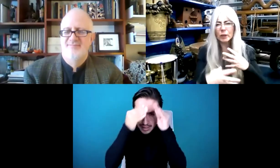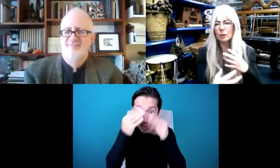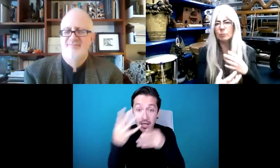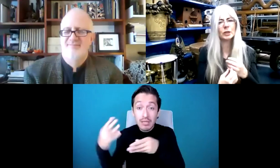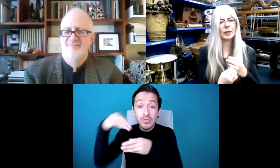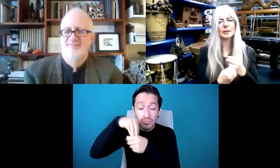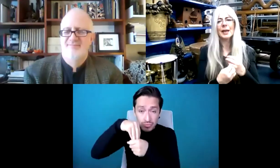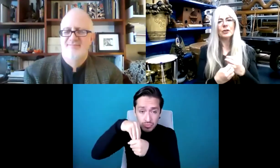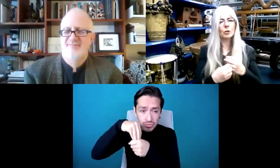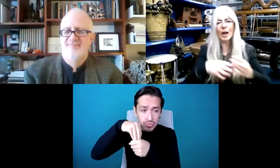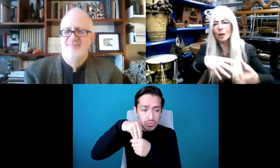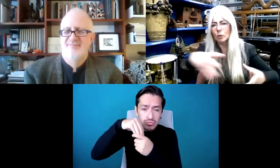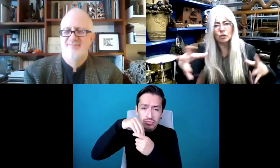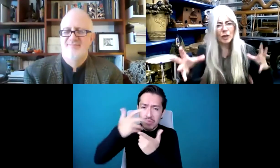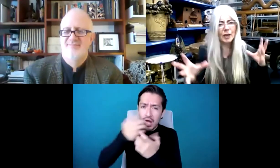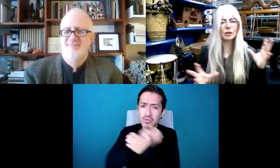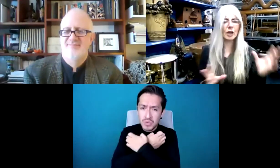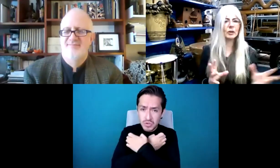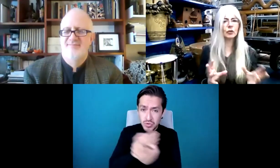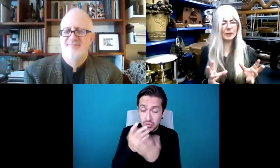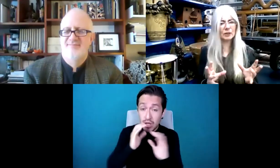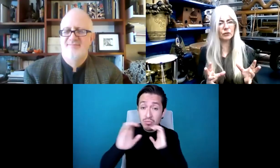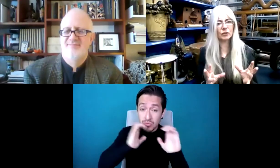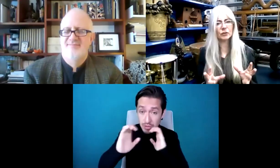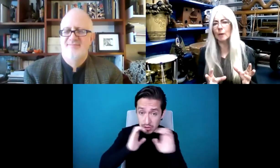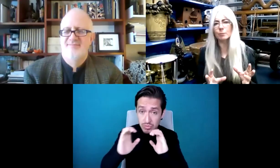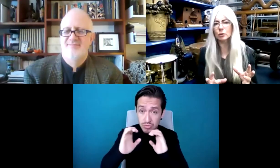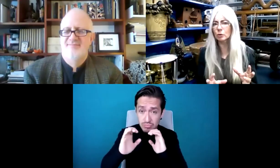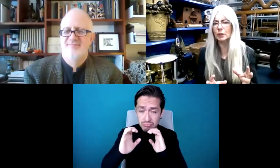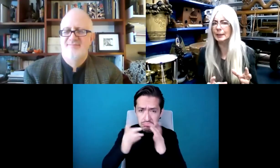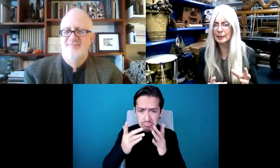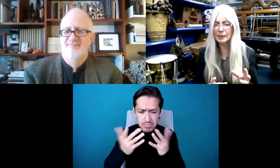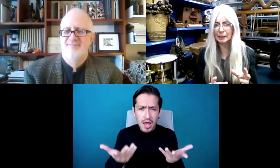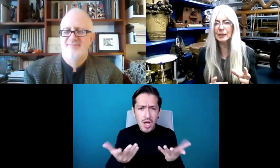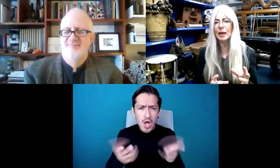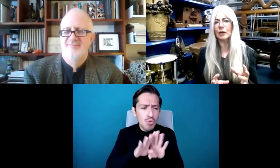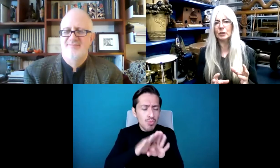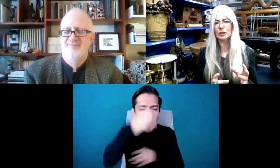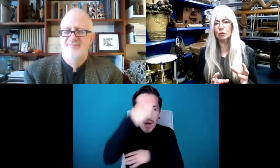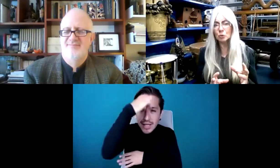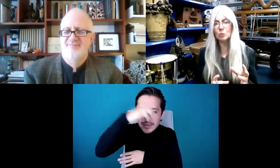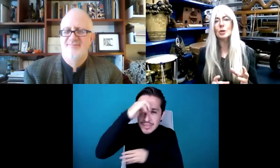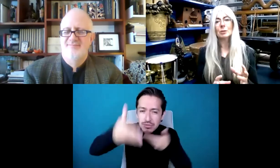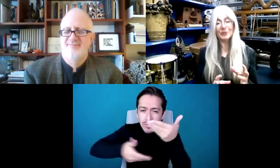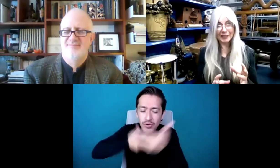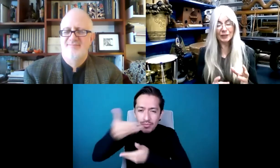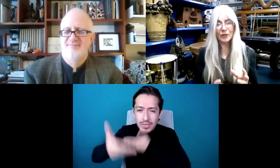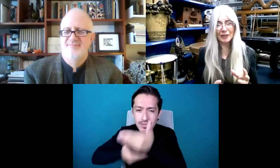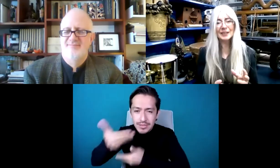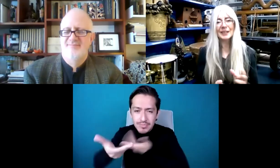a través de la educación y la comunicación, cómo compartimos las experiencias. Eso es